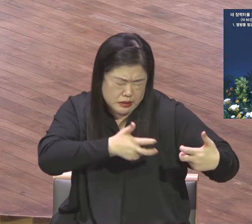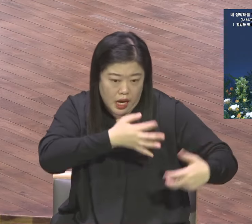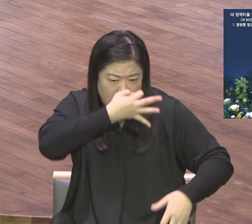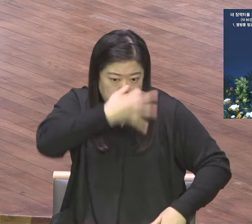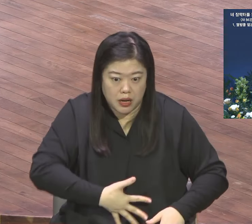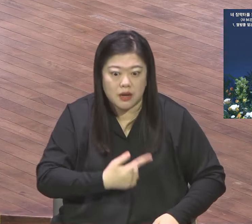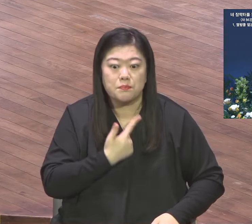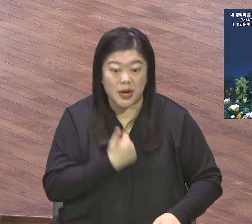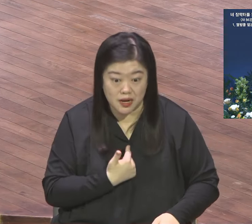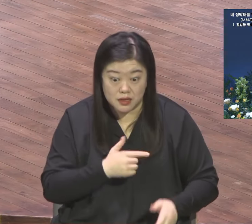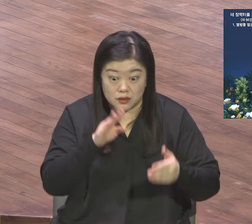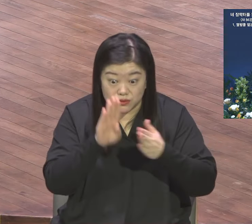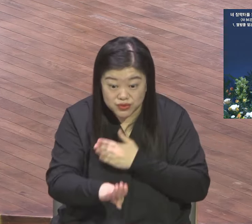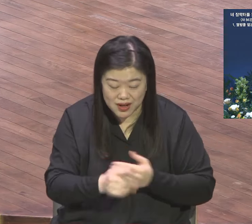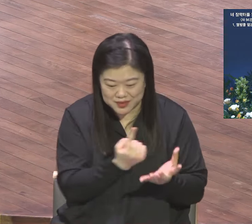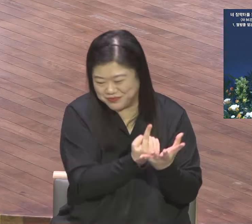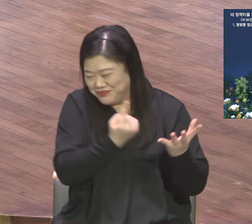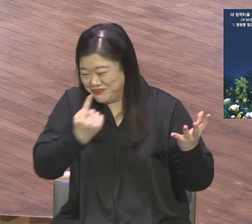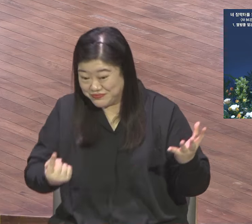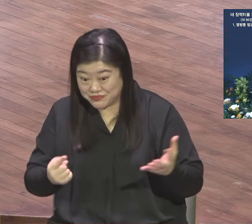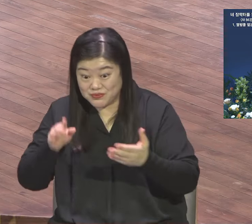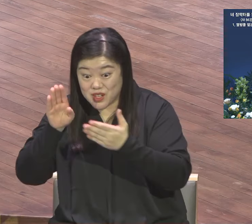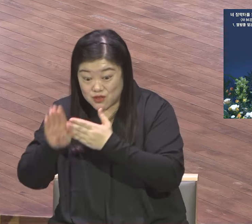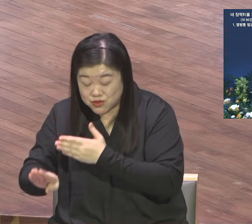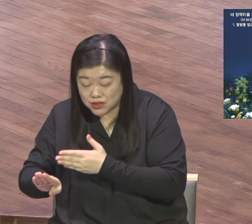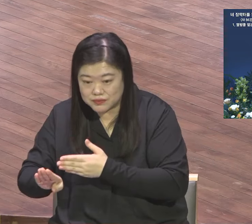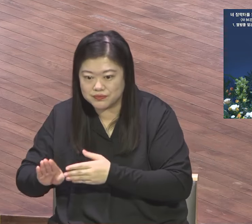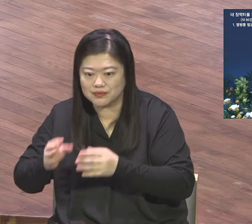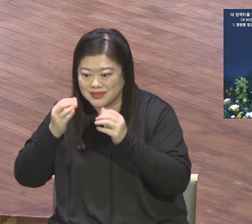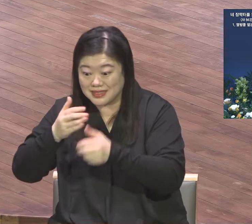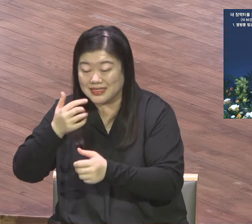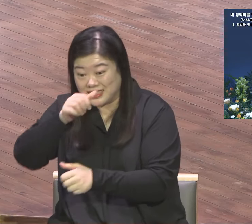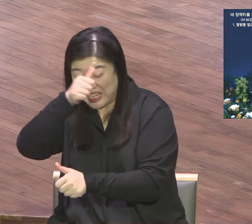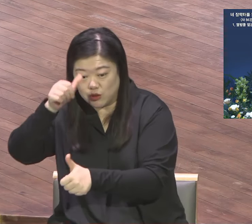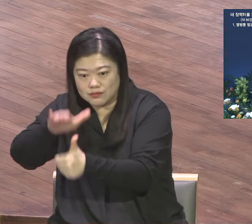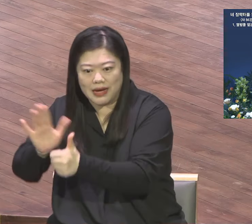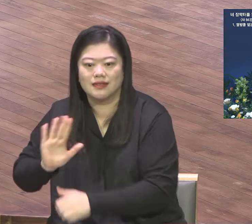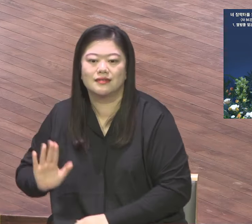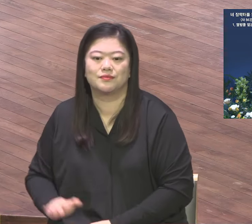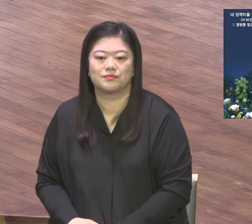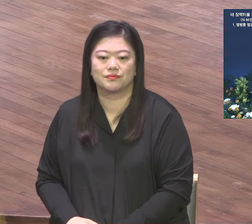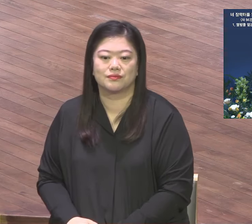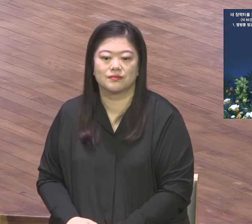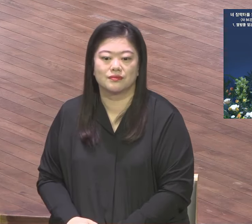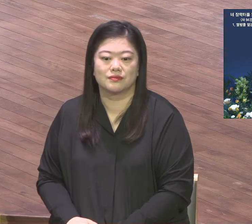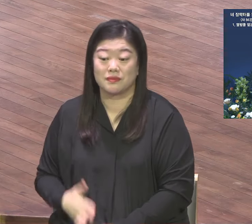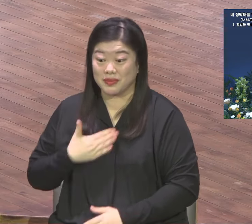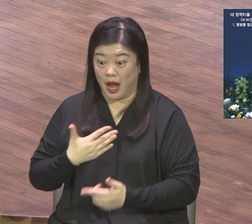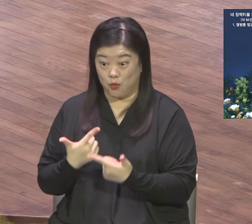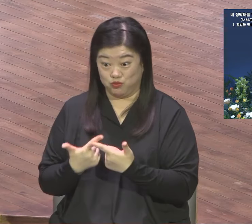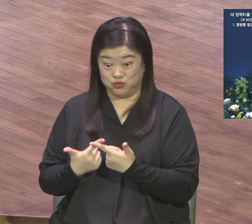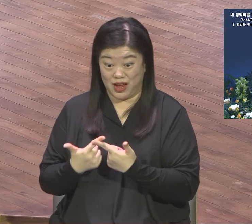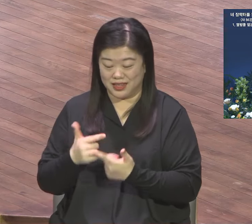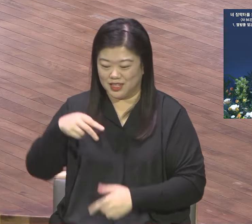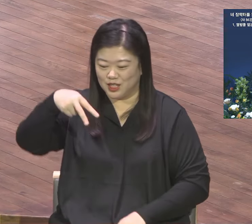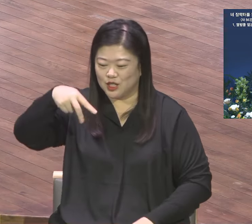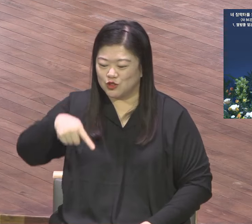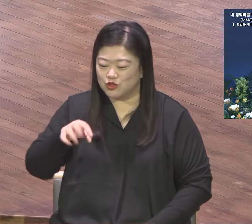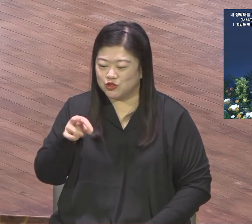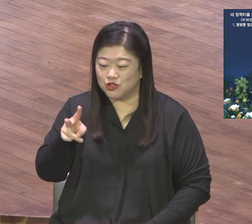수영록 해도 그래요. 제가 장로 수영록 목사님 안 세워 장로 하나 있었어요. 내가 서울에 개척한 내가